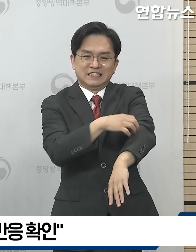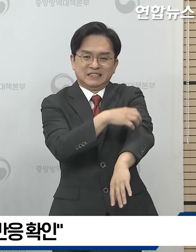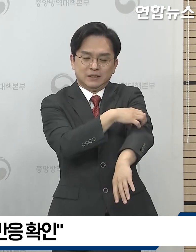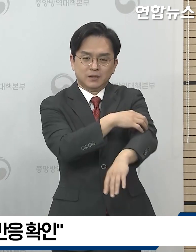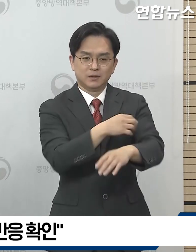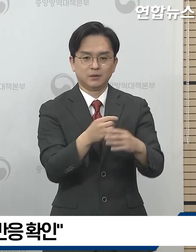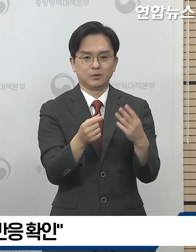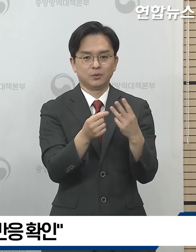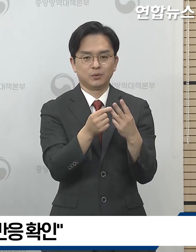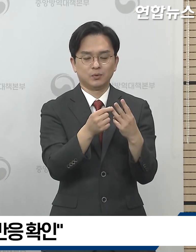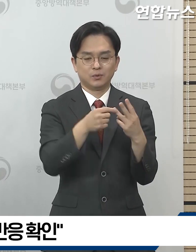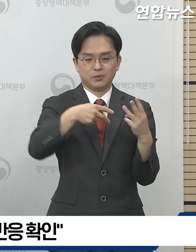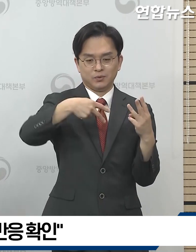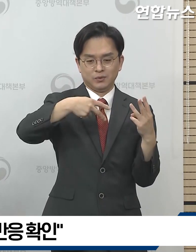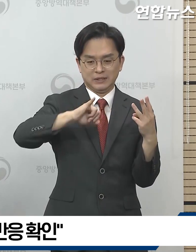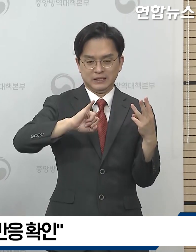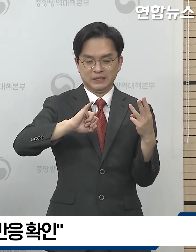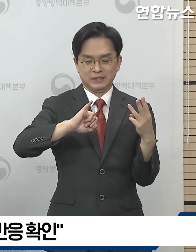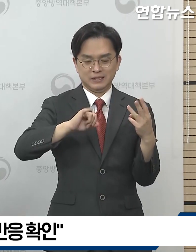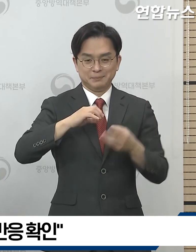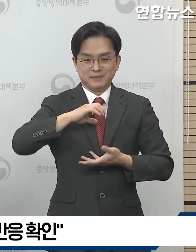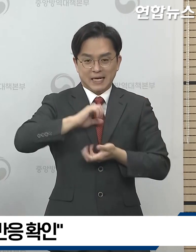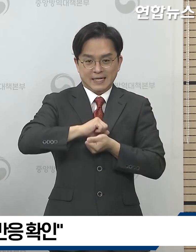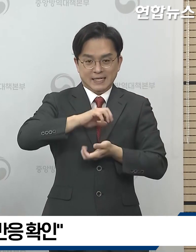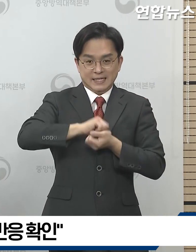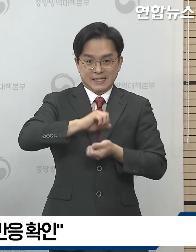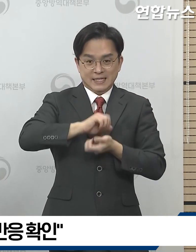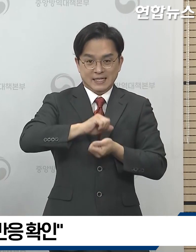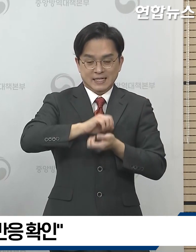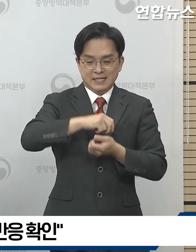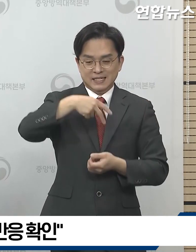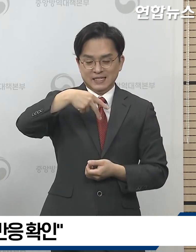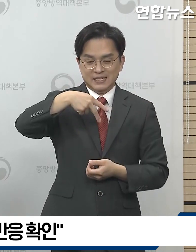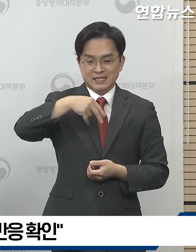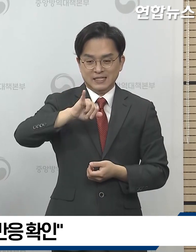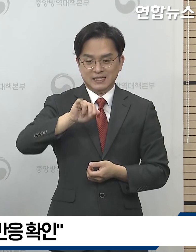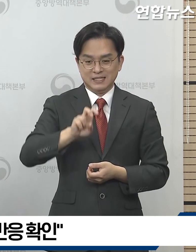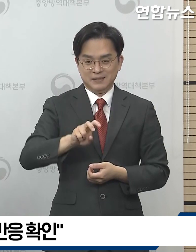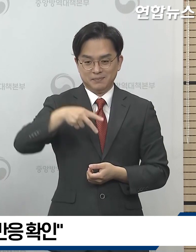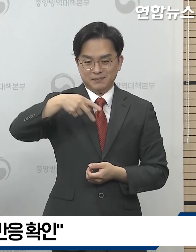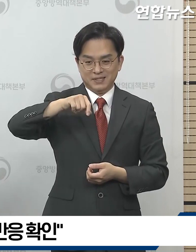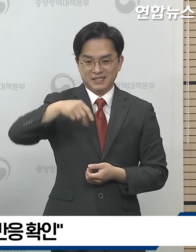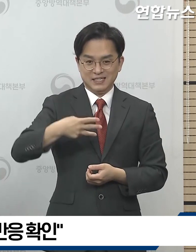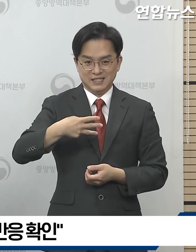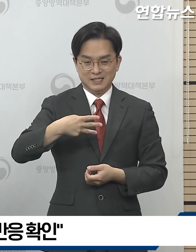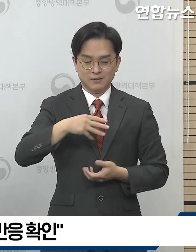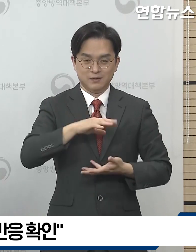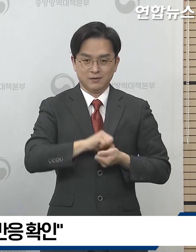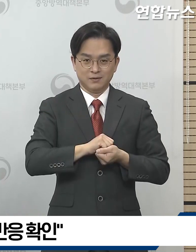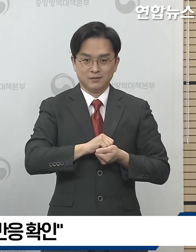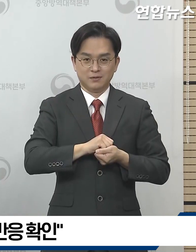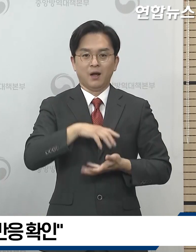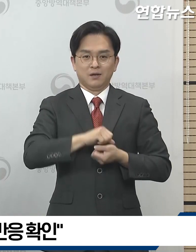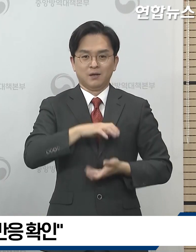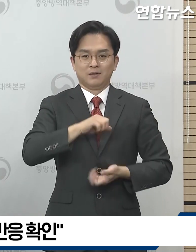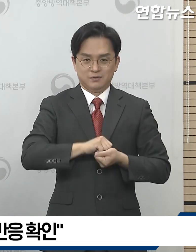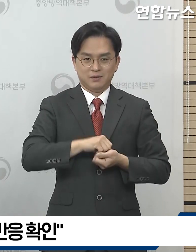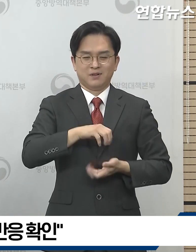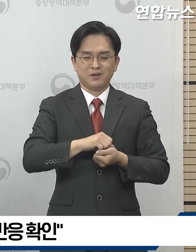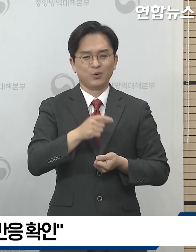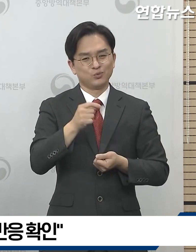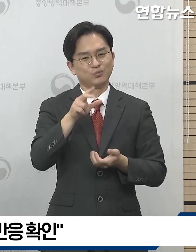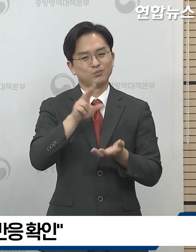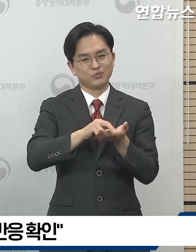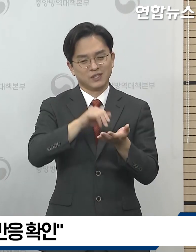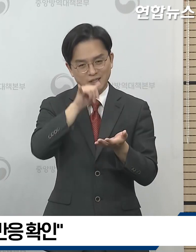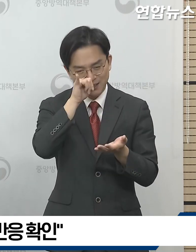심장에서 심실이 조금 조기 수축이라고 해서 약간 리듬의 문제가 생긴 것, 그런 정도의 4가지